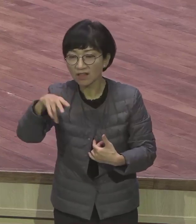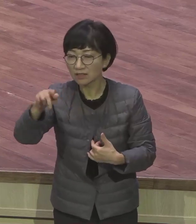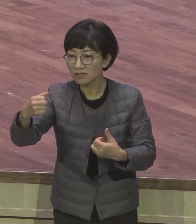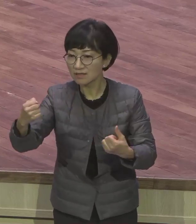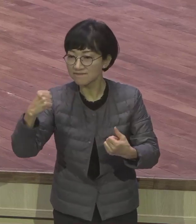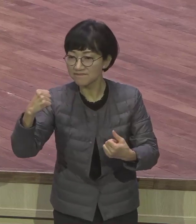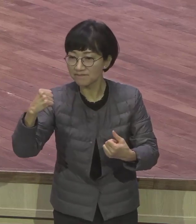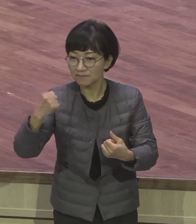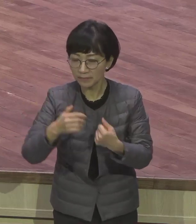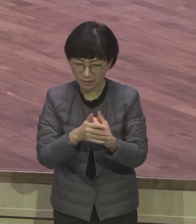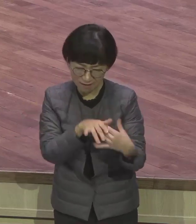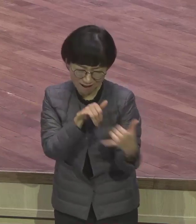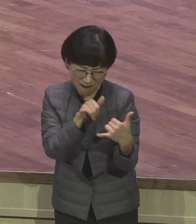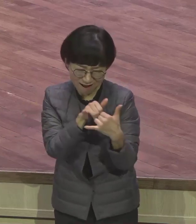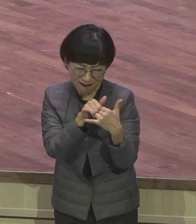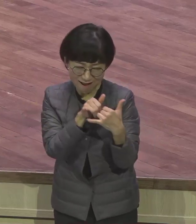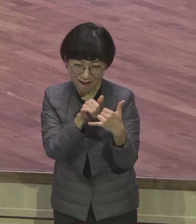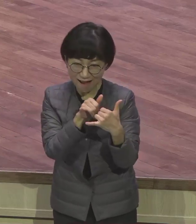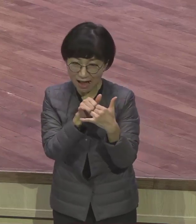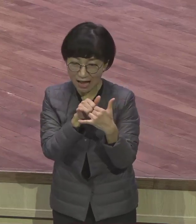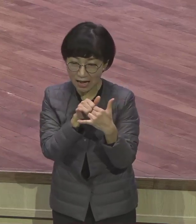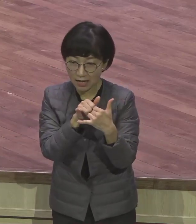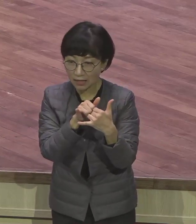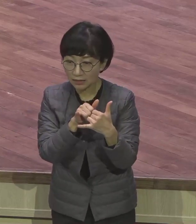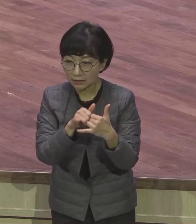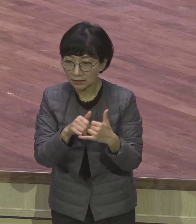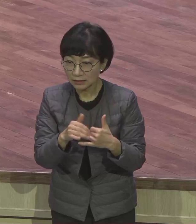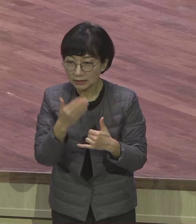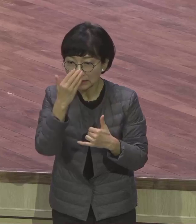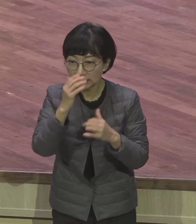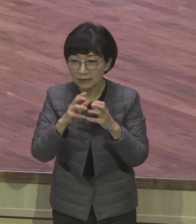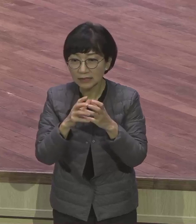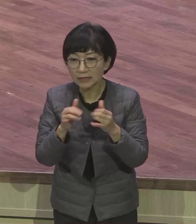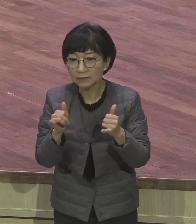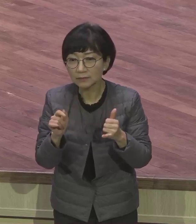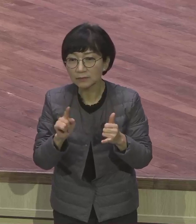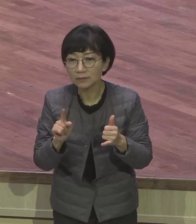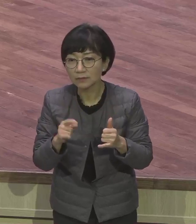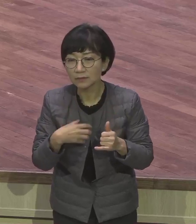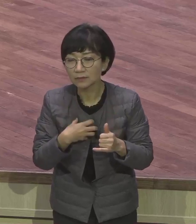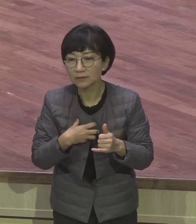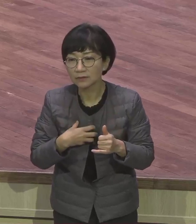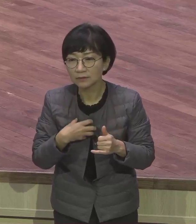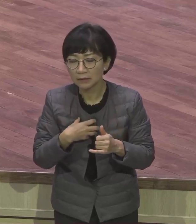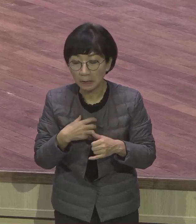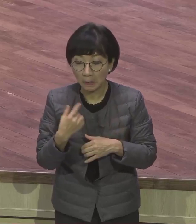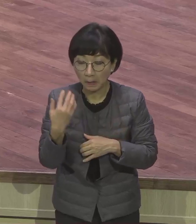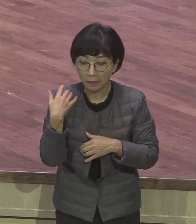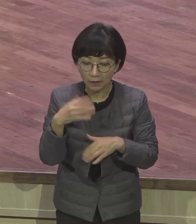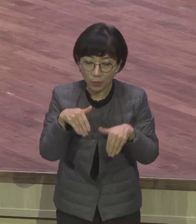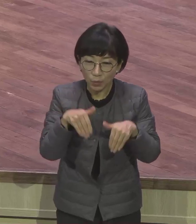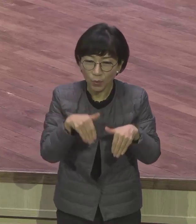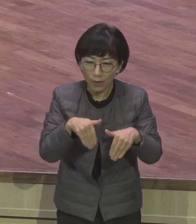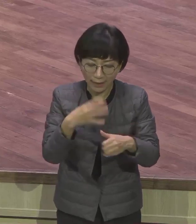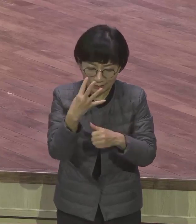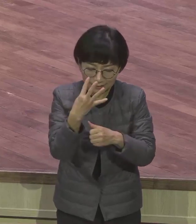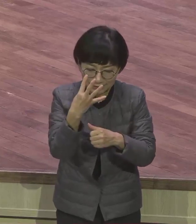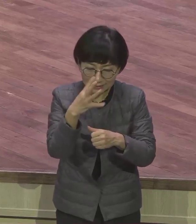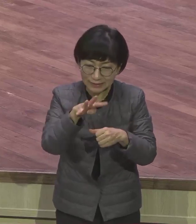전쟁이 일어나면 하이 나온지도 얼마 안되는 노회생활 사방인한 이스라엘 백성들이